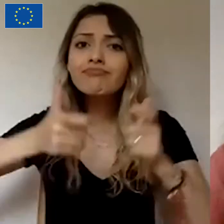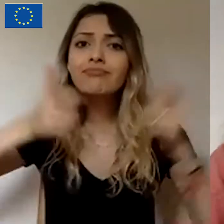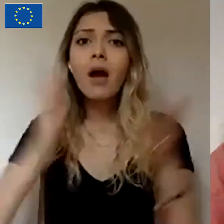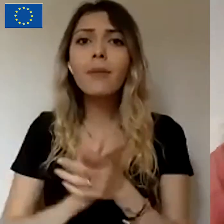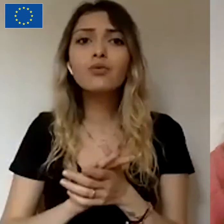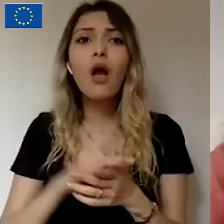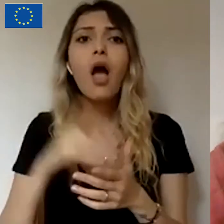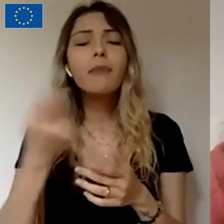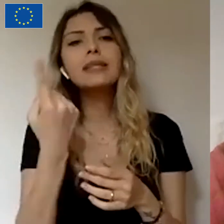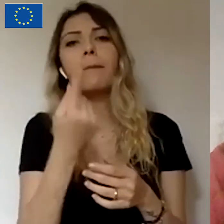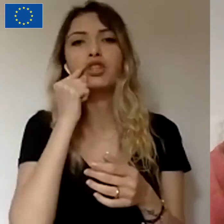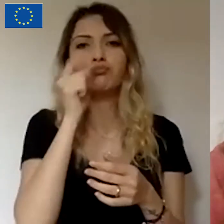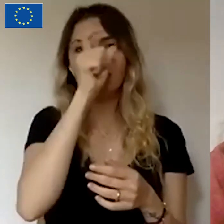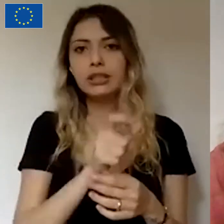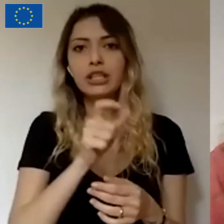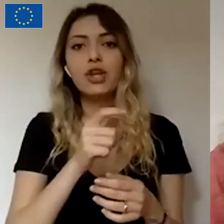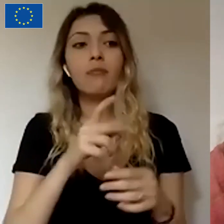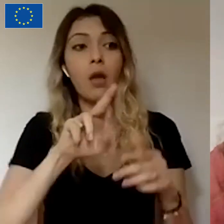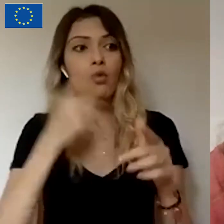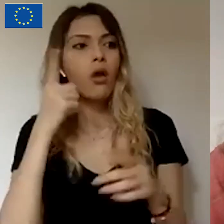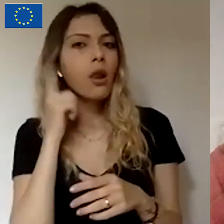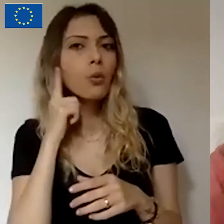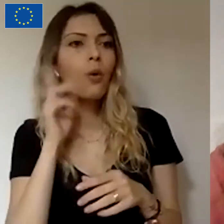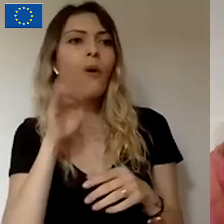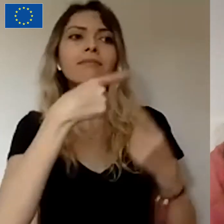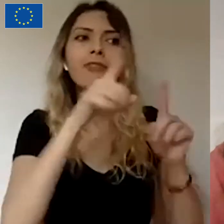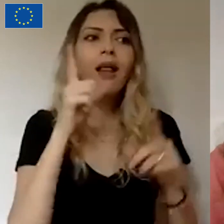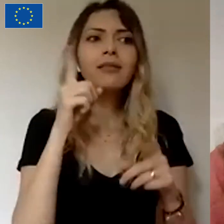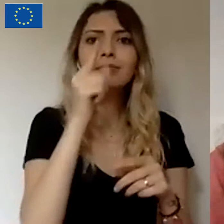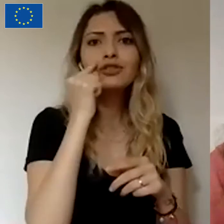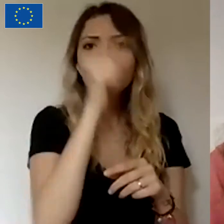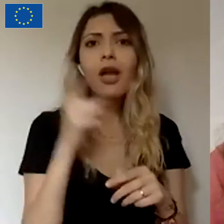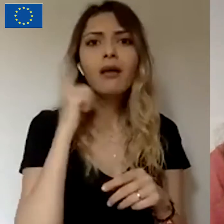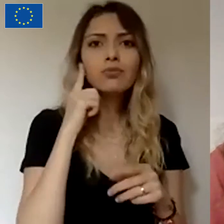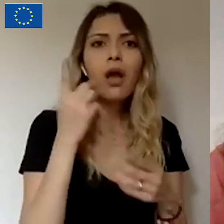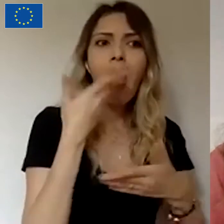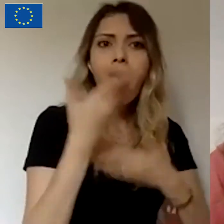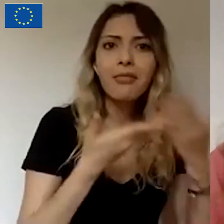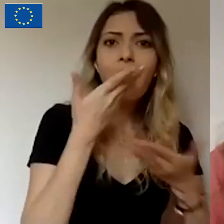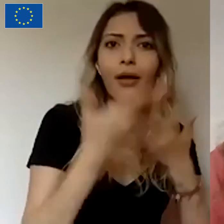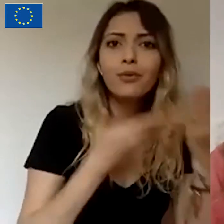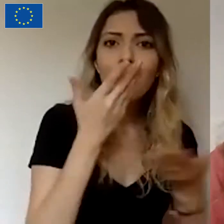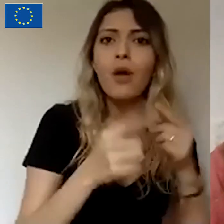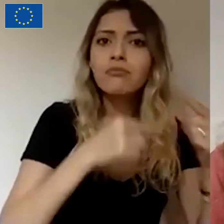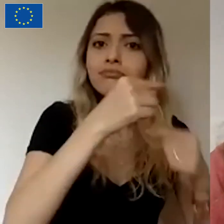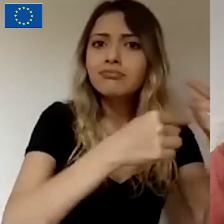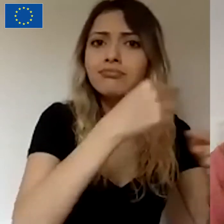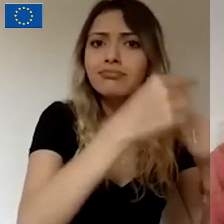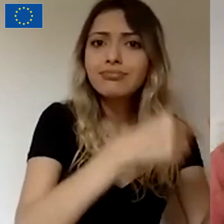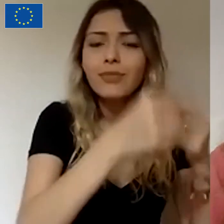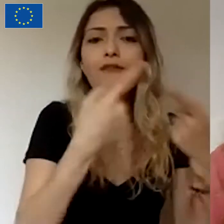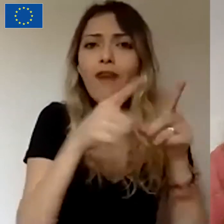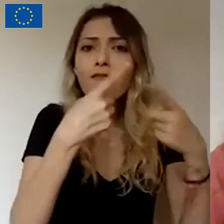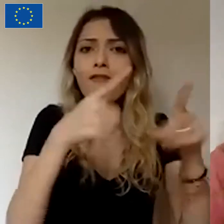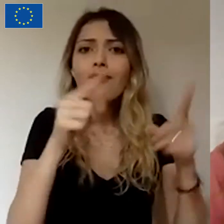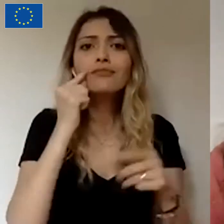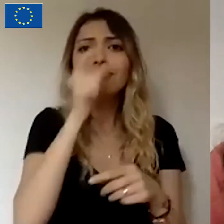proje sayfası oluşturuyorsunuz. Ve bunu gittiğiniz her yerde konuşuyorsunuz, her platformda, her mecrada. Sonra da sizin